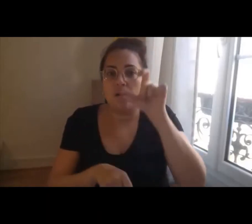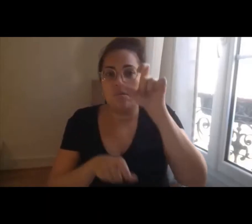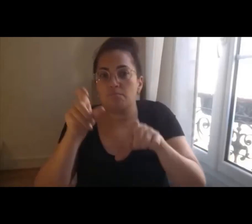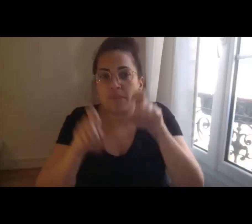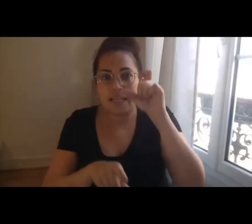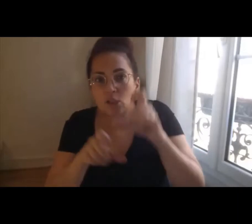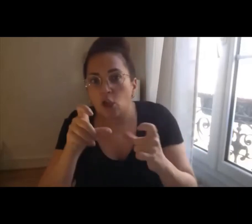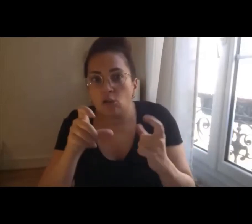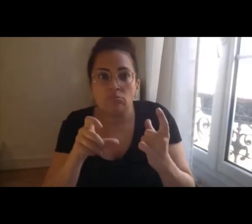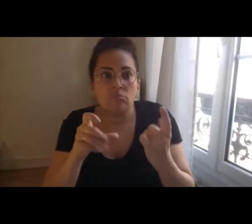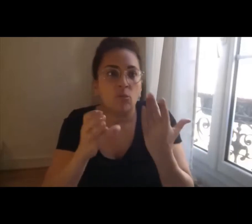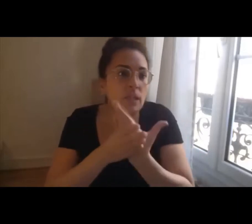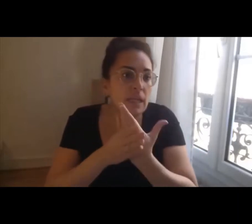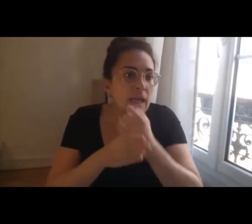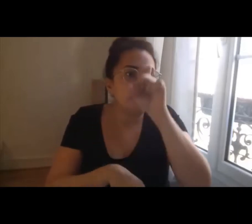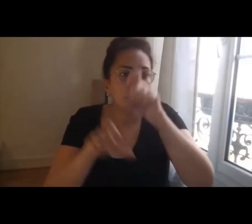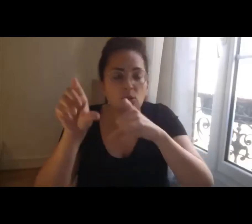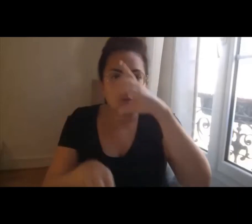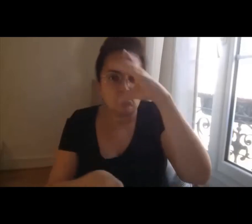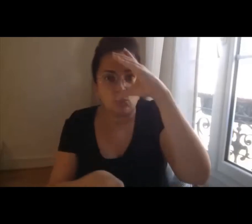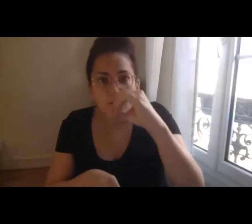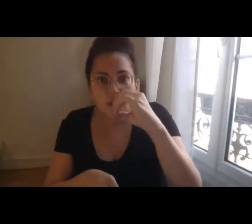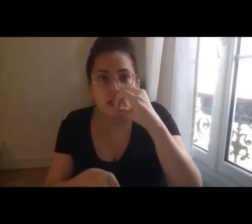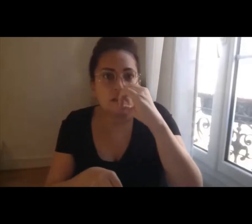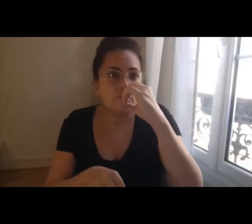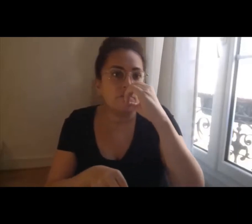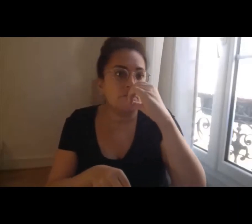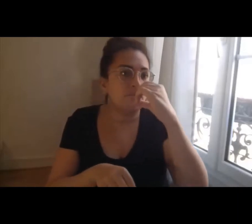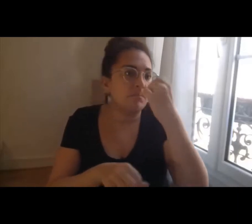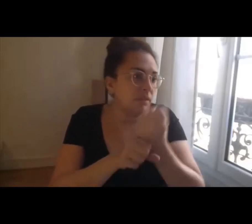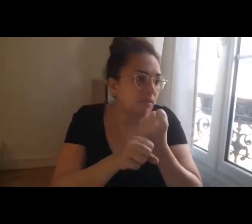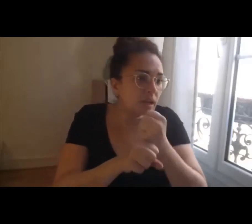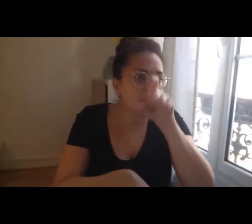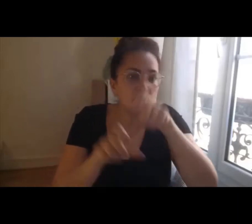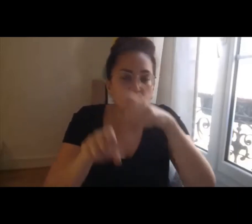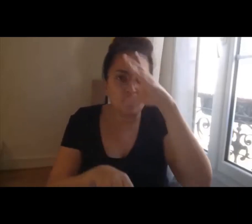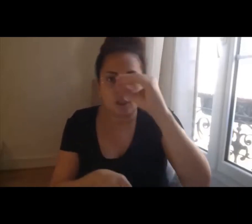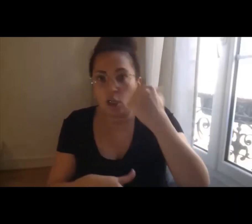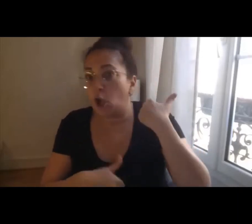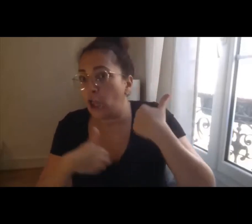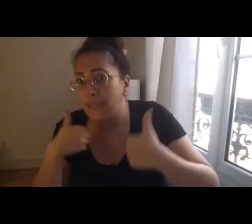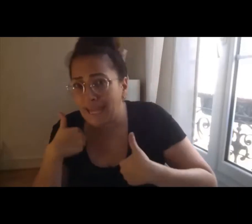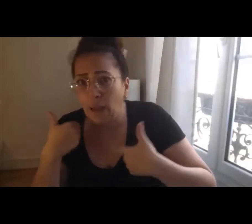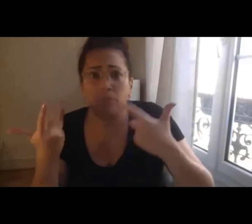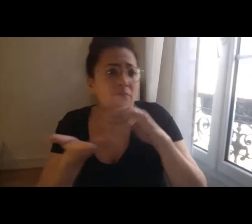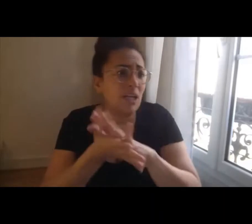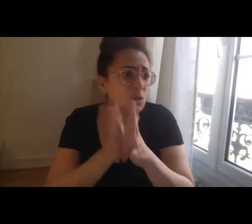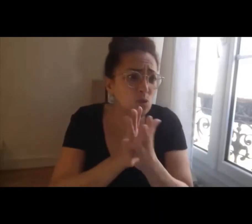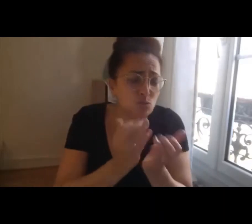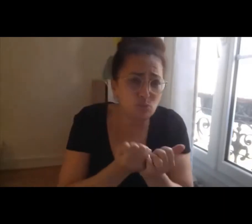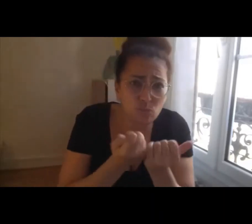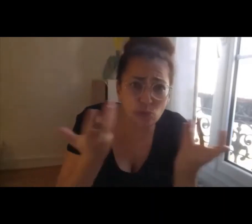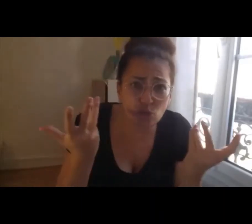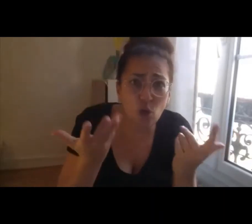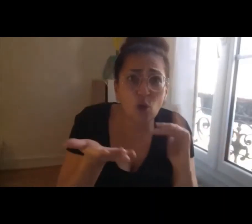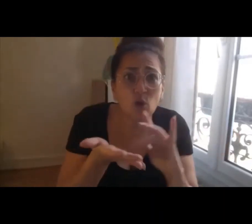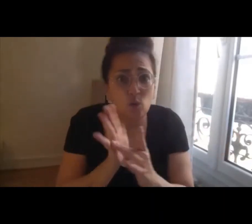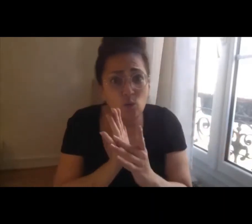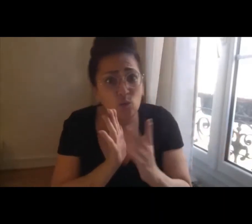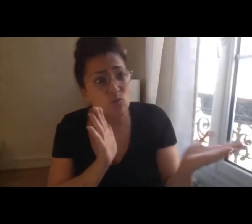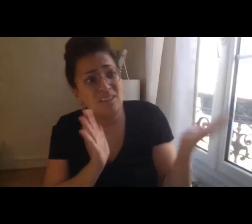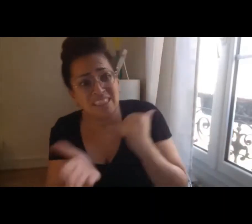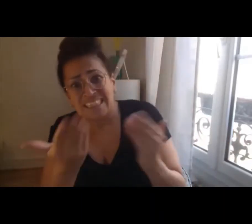concernées, les professionnels de l'emploi, du handicap, de la formation, les associations, secteurs associatifs, bien évidemment